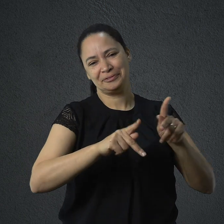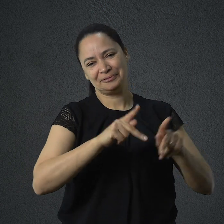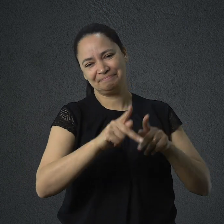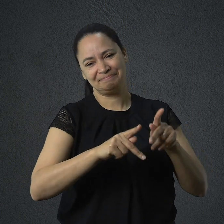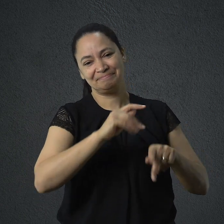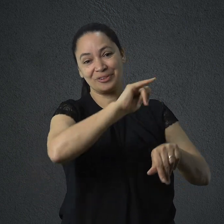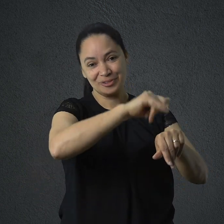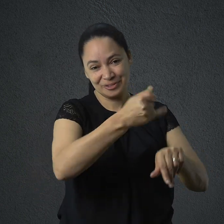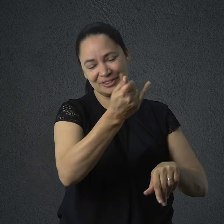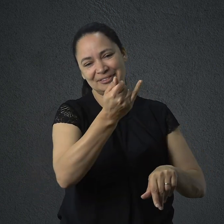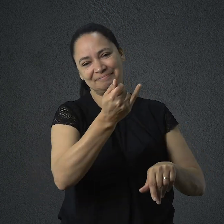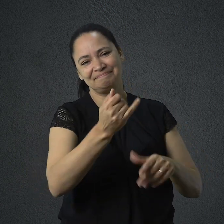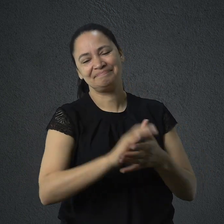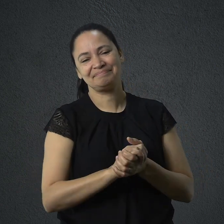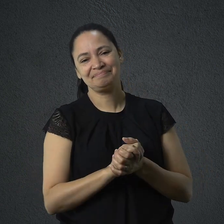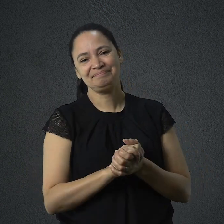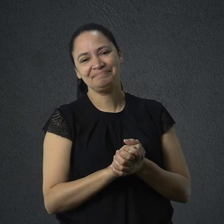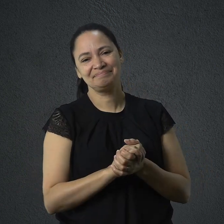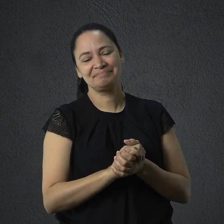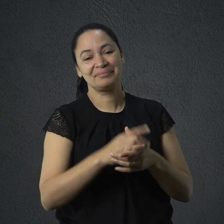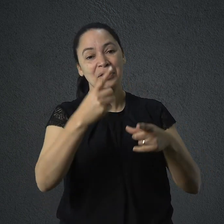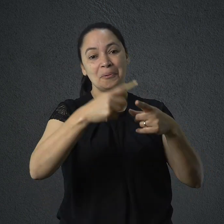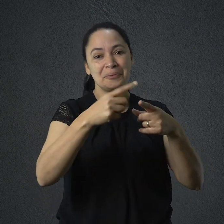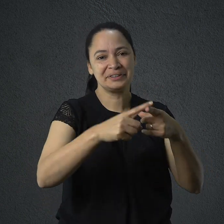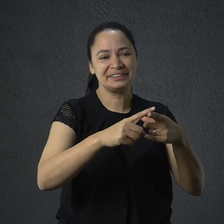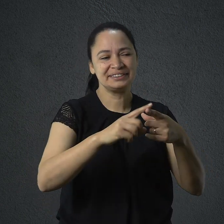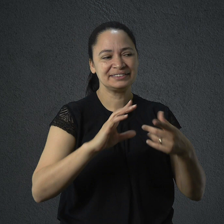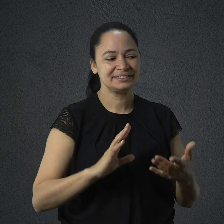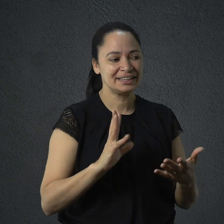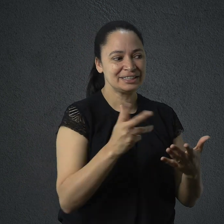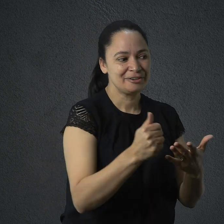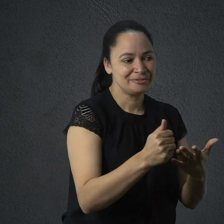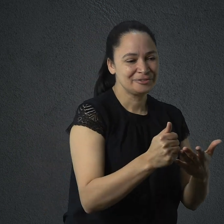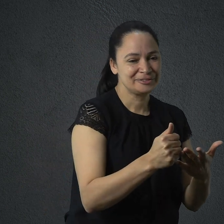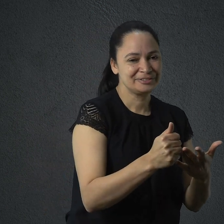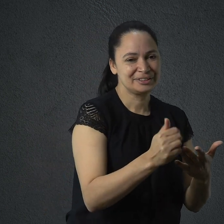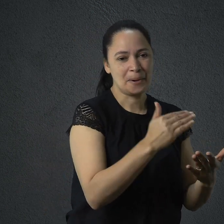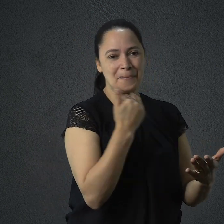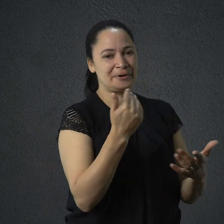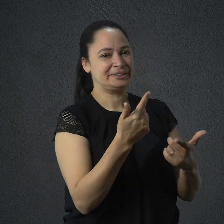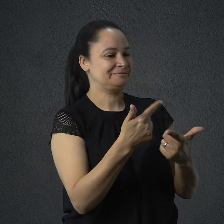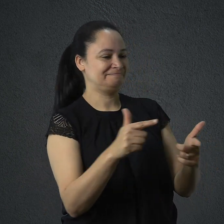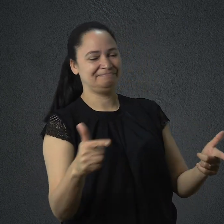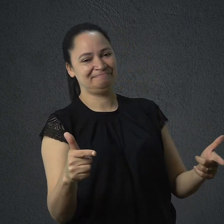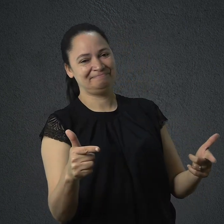do povo em que foram salvos da morte não fosse esquecido. Capítulo 9, versículo 28